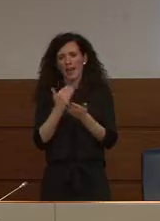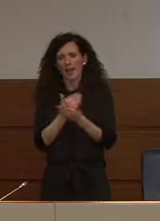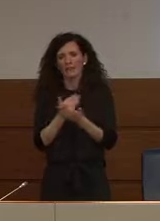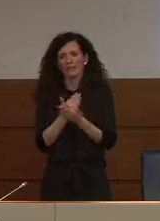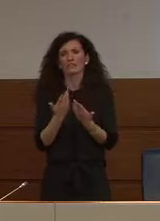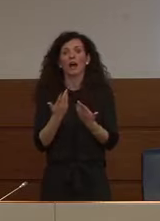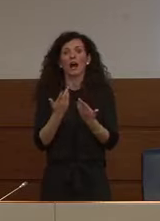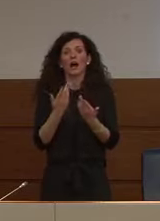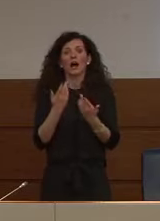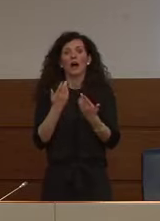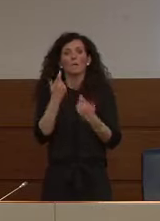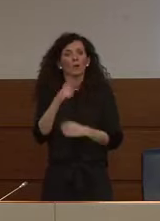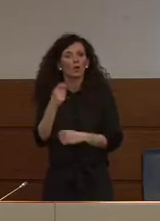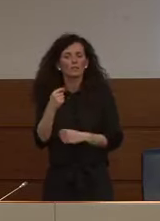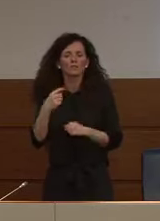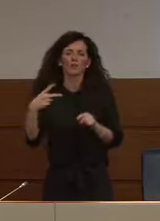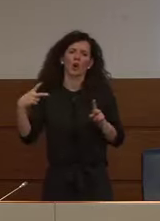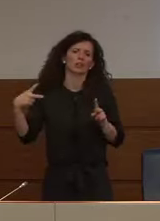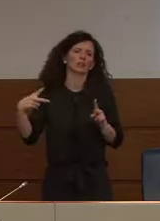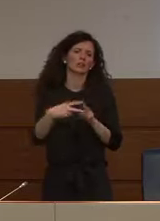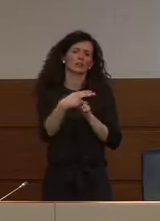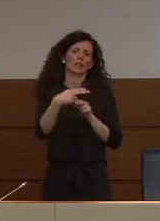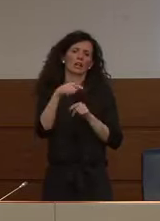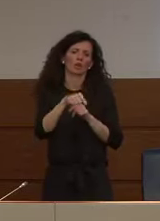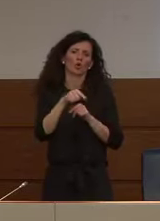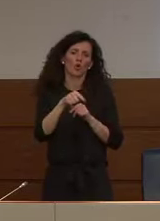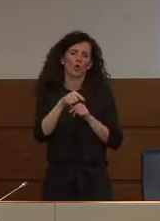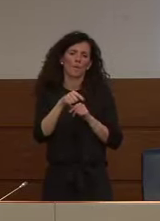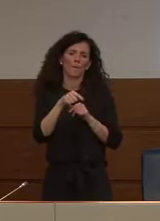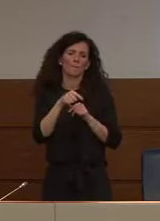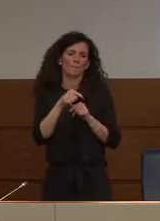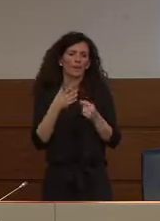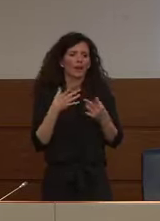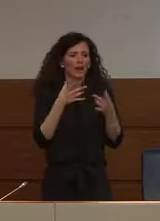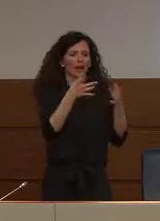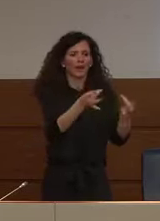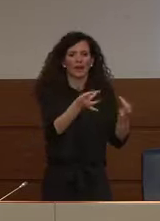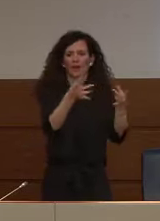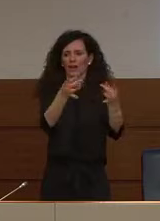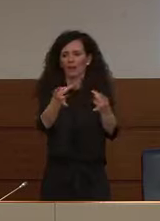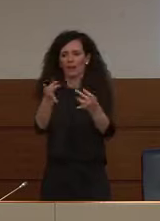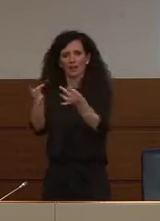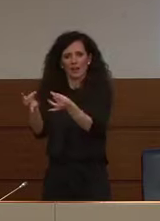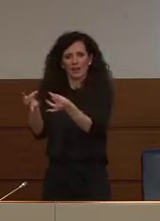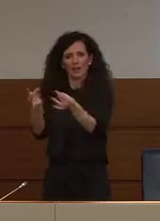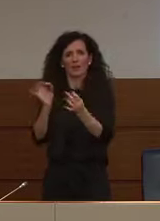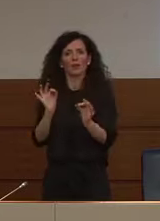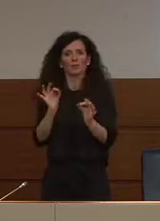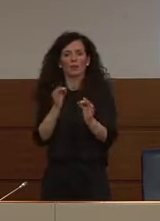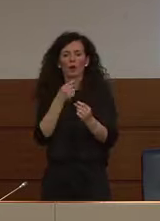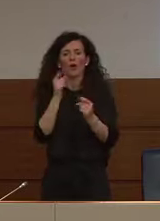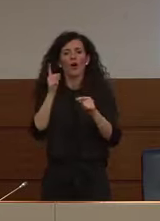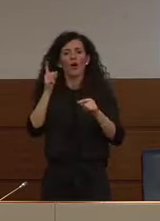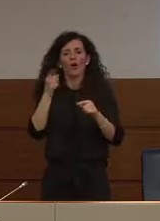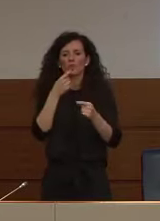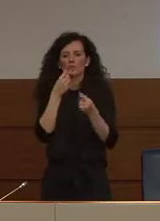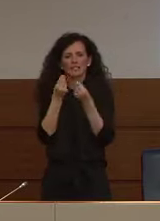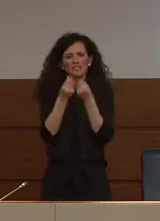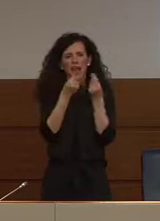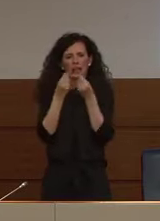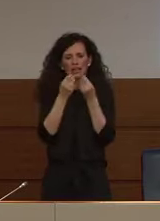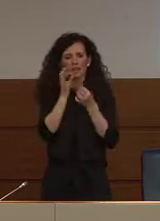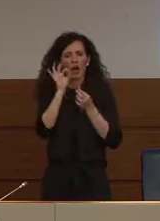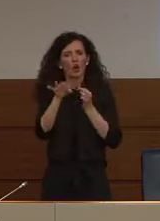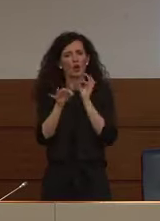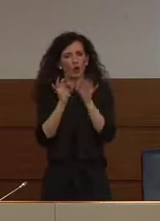interrompere il meccanismo di trasmissione attraverso le goccioline di saliva